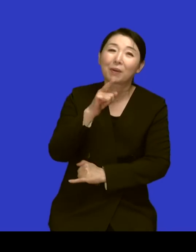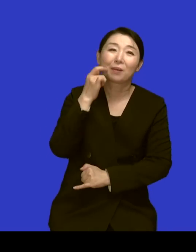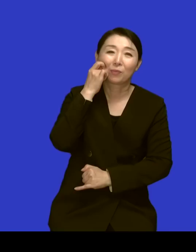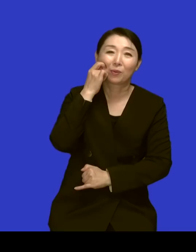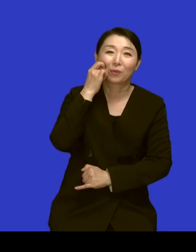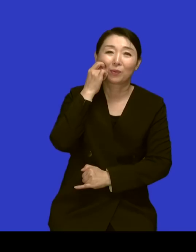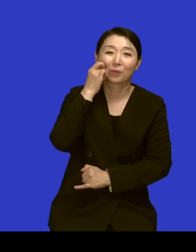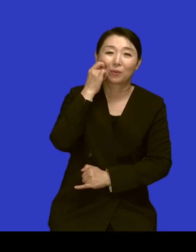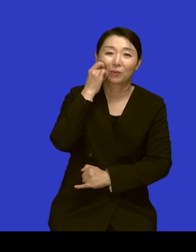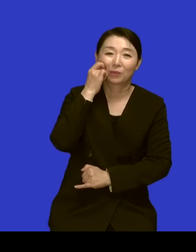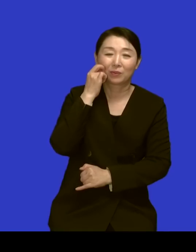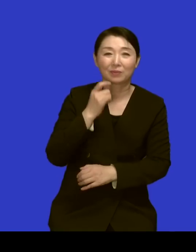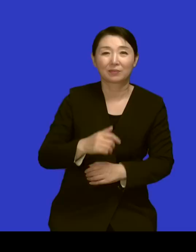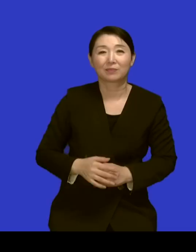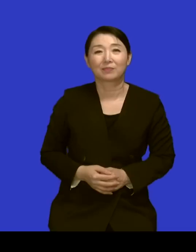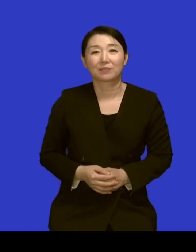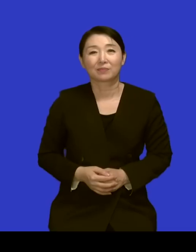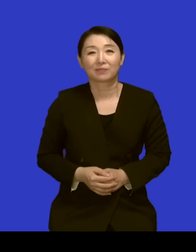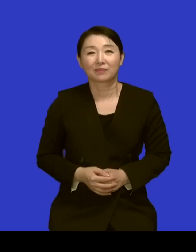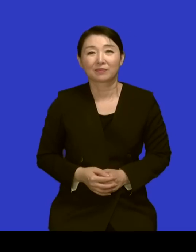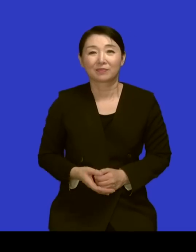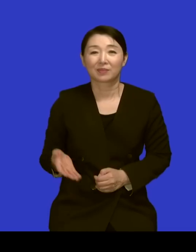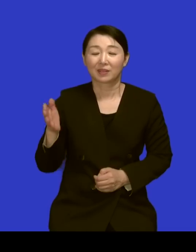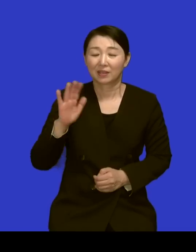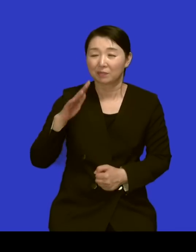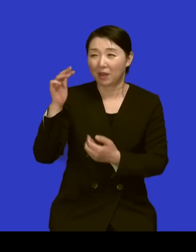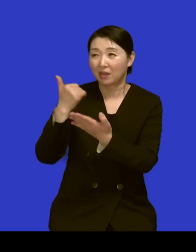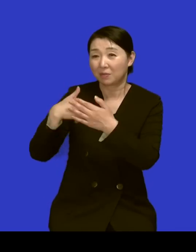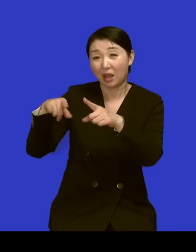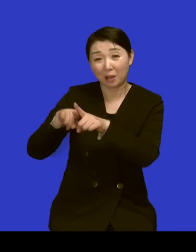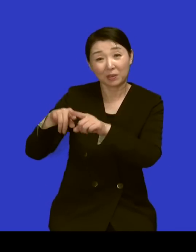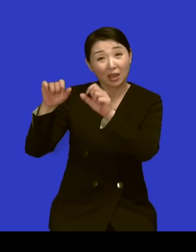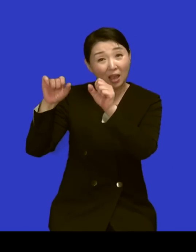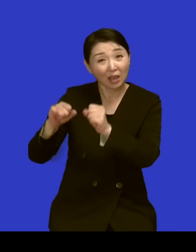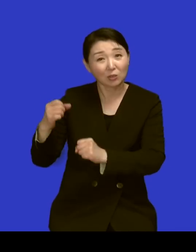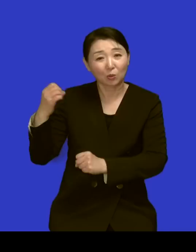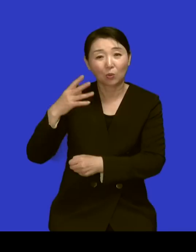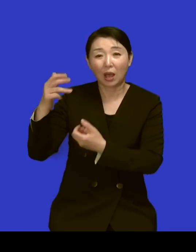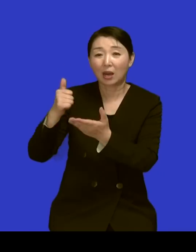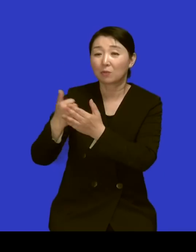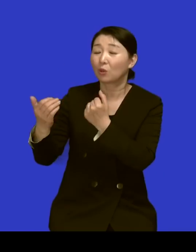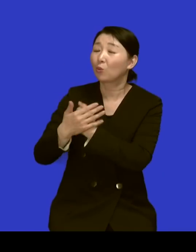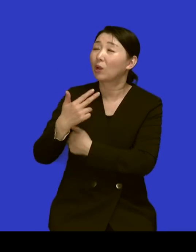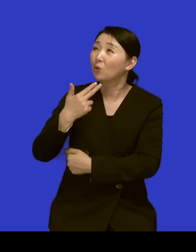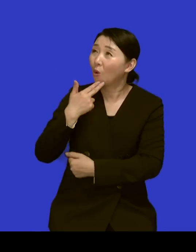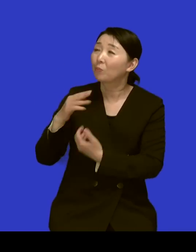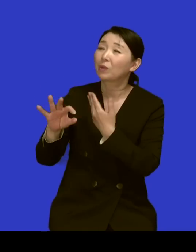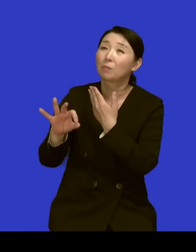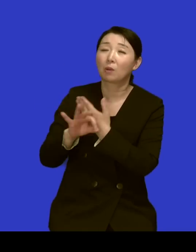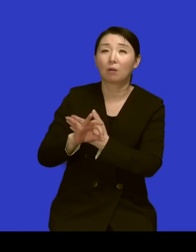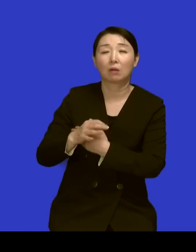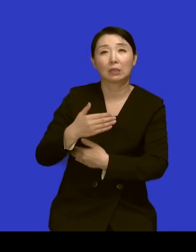이거는 그 하나님 함께하시고 하나님 그거 아니면 못했을 것 하는 그런